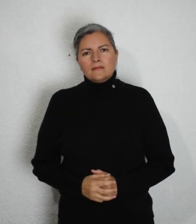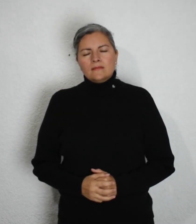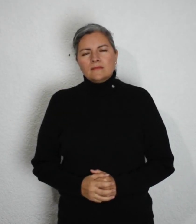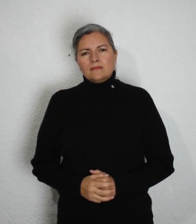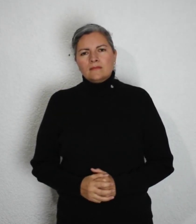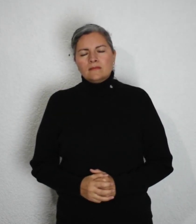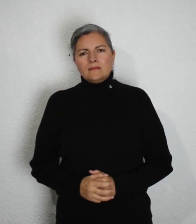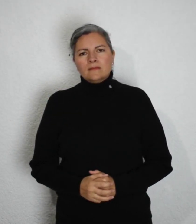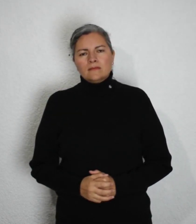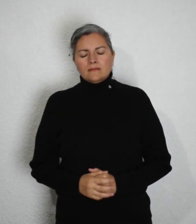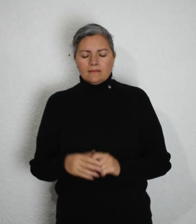Cachetada